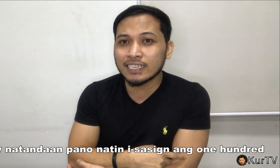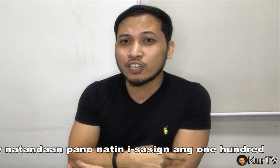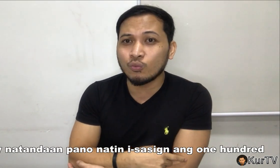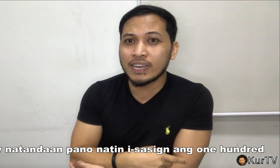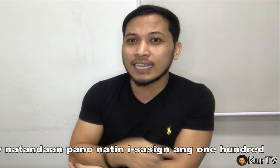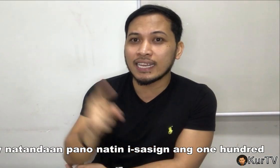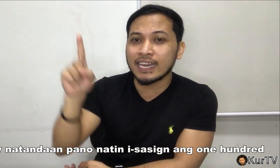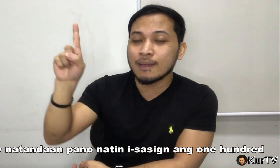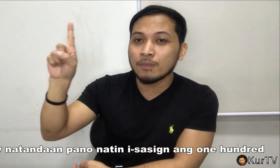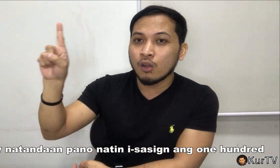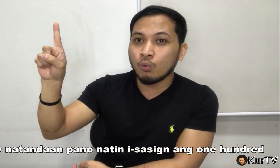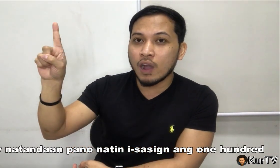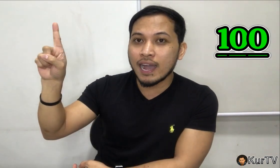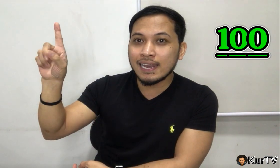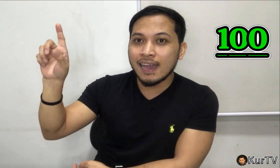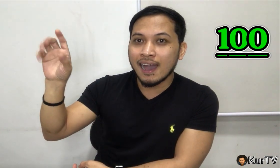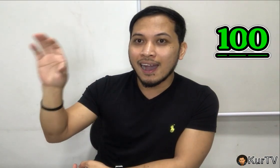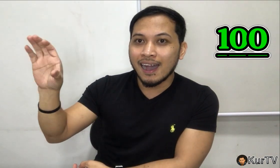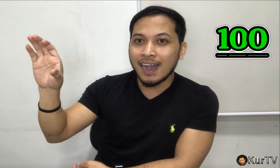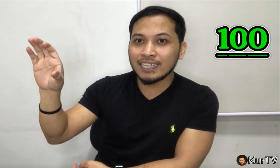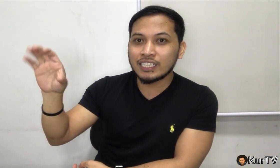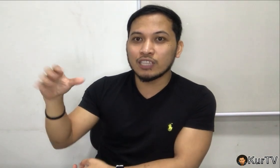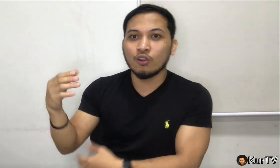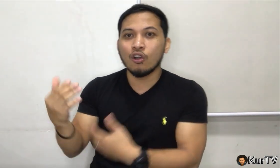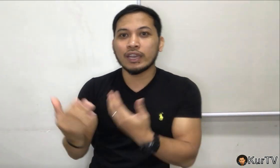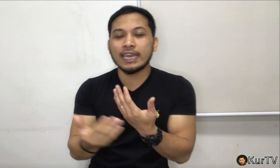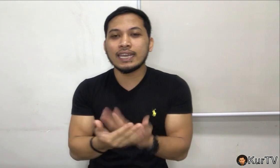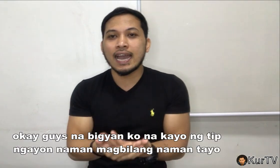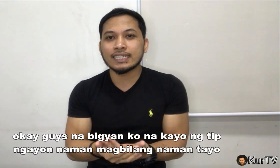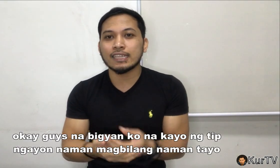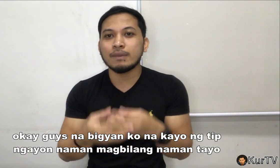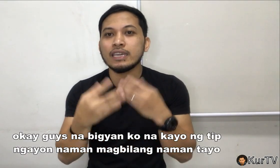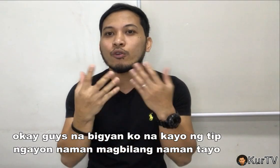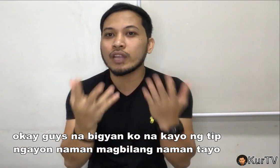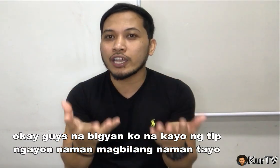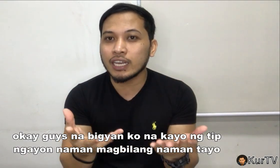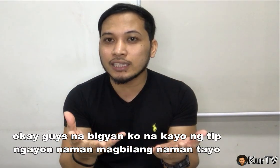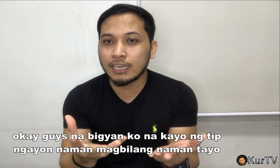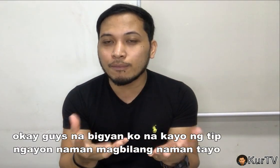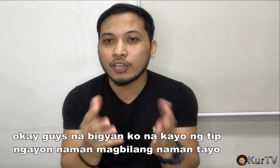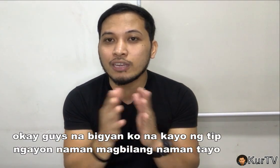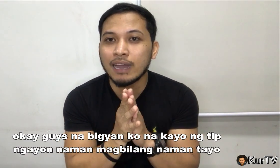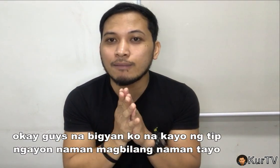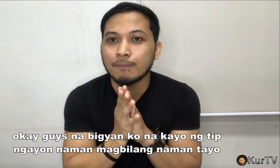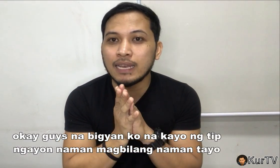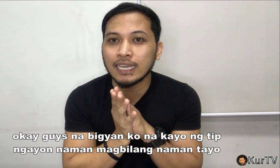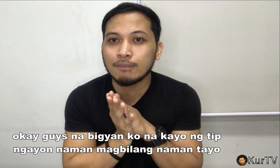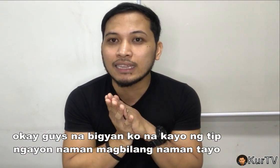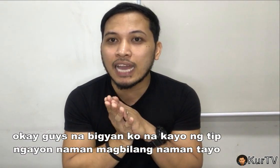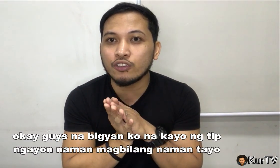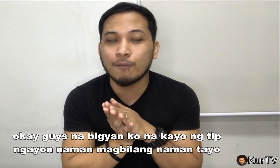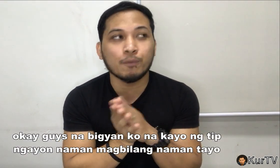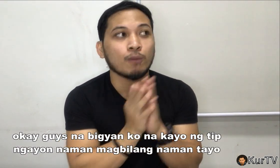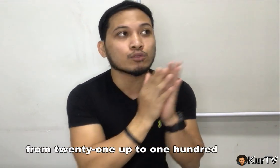isasign yung 100? 1, 100. Okay guys, nabigyan ko na kayo ng tip. Ngayon naman, nagbilang naman tayo from